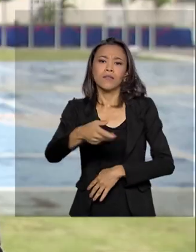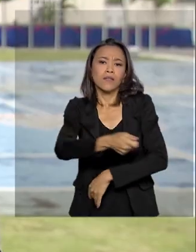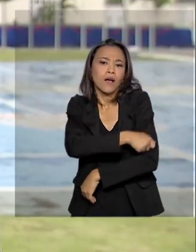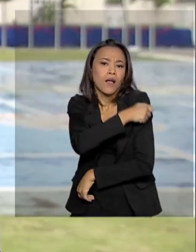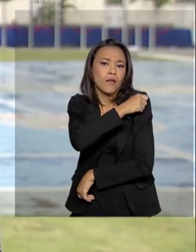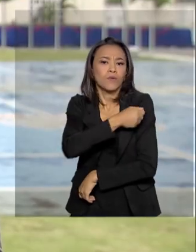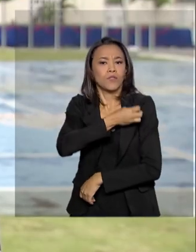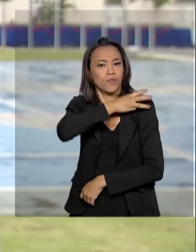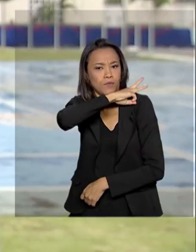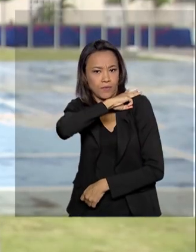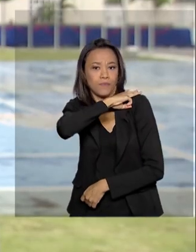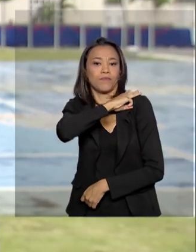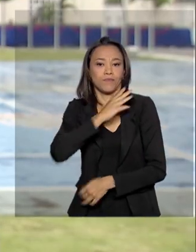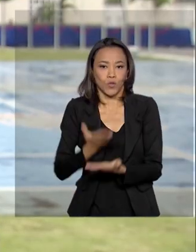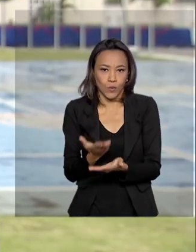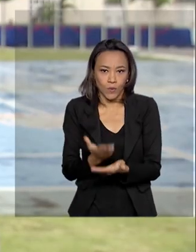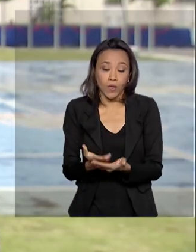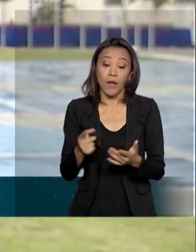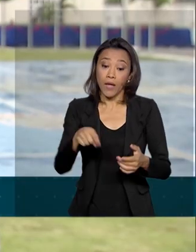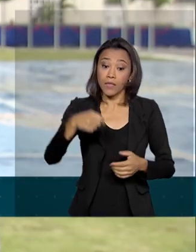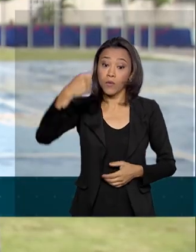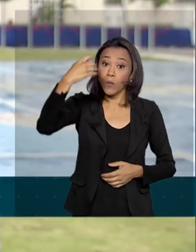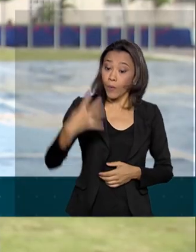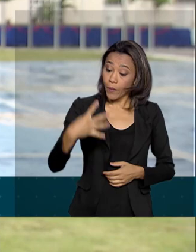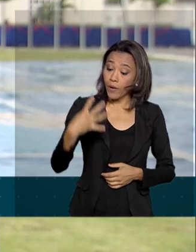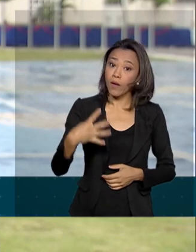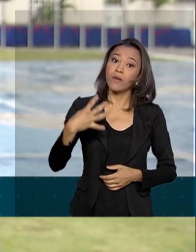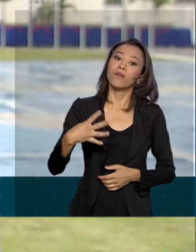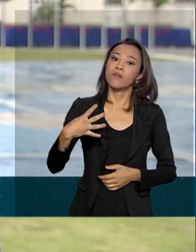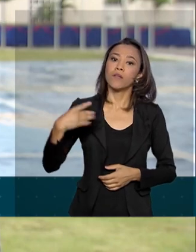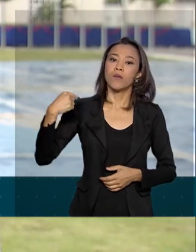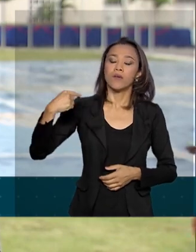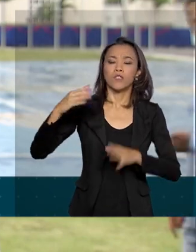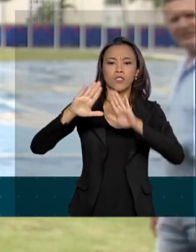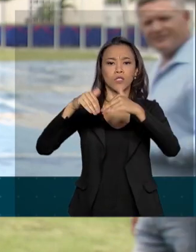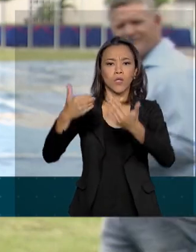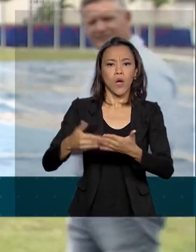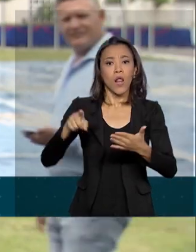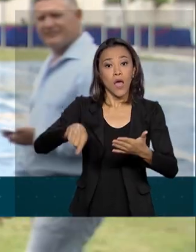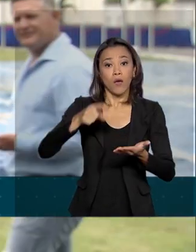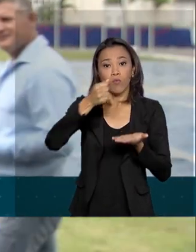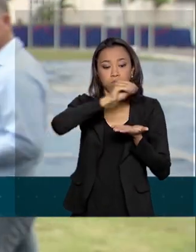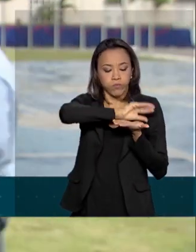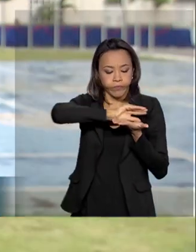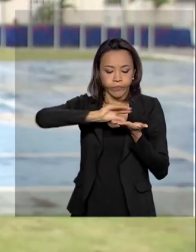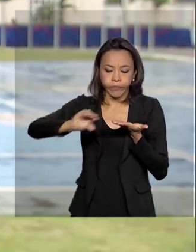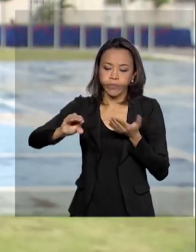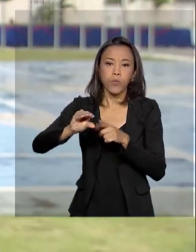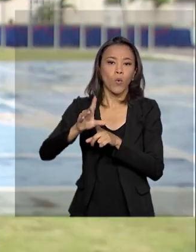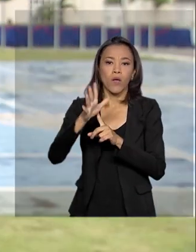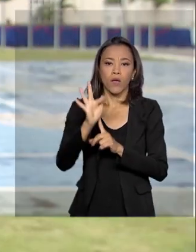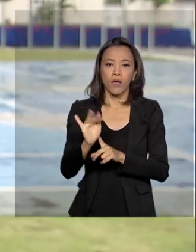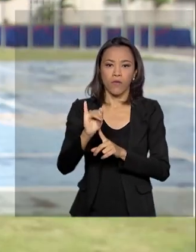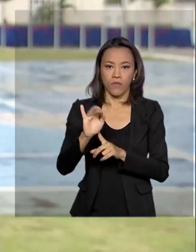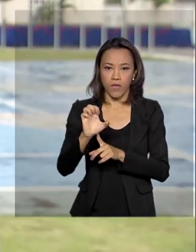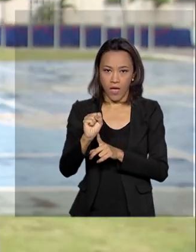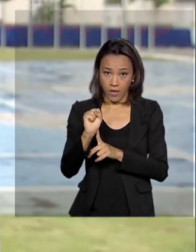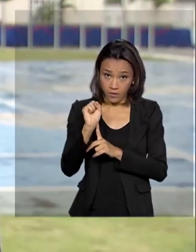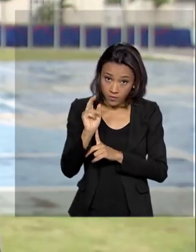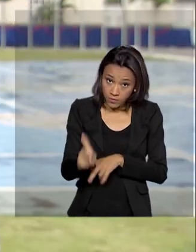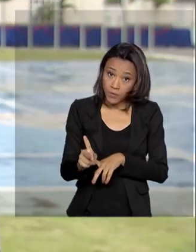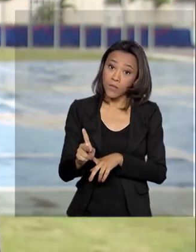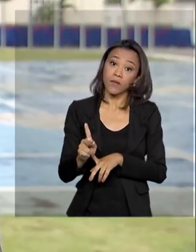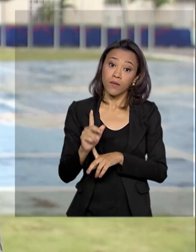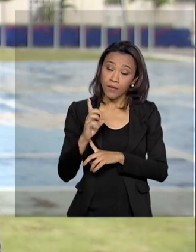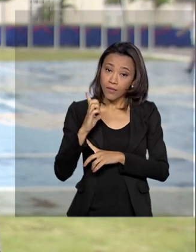Médio. Este será o 14º Colégio Militar do país. O projeto, doado pela Fiesp, a Federação das Indústrias do Estado de São Paulo,